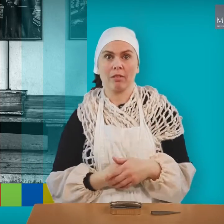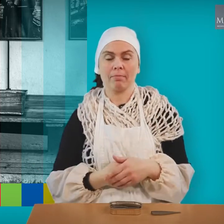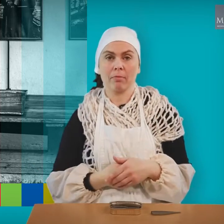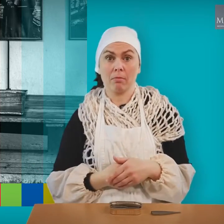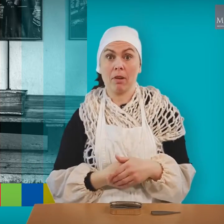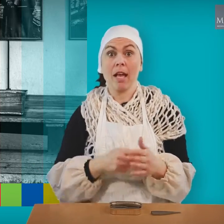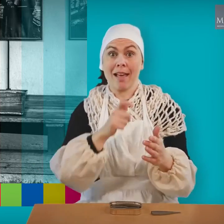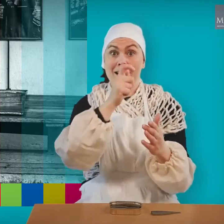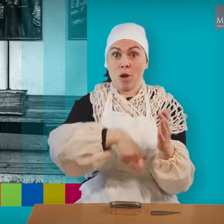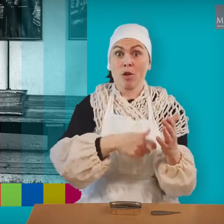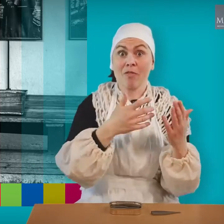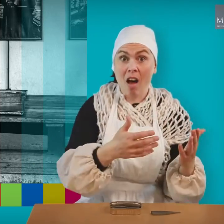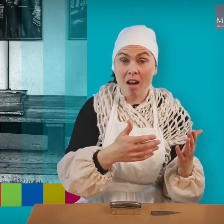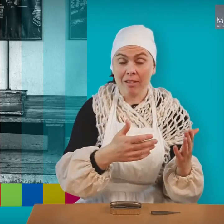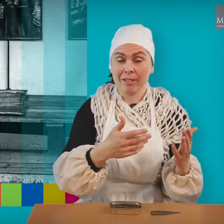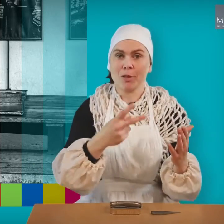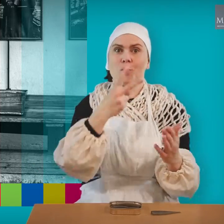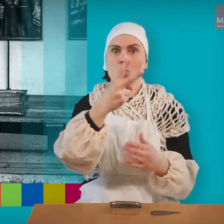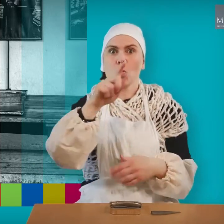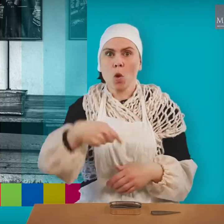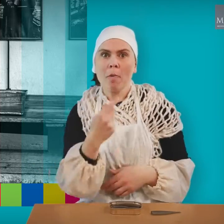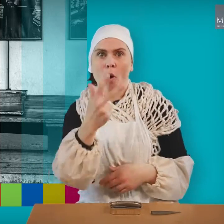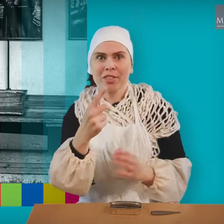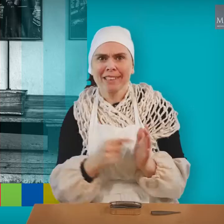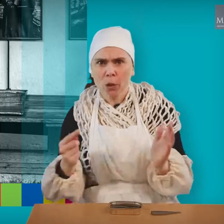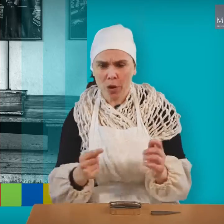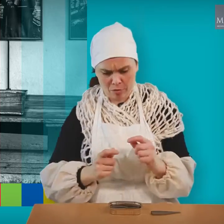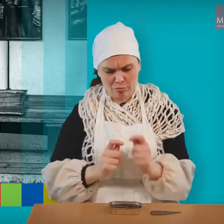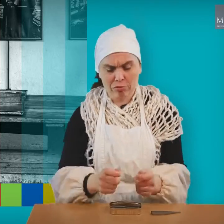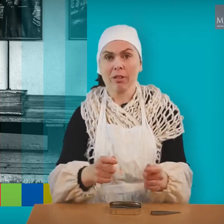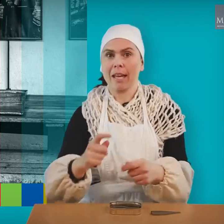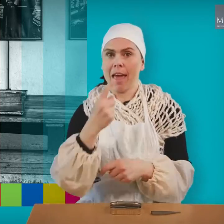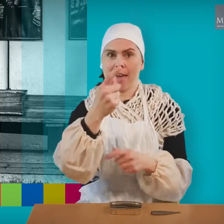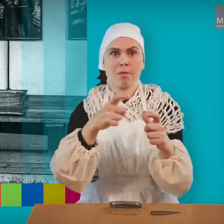Rekorden er faktisk på 2,8 sekunder på en hele boks.